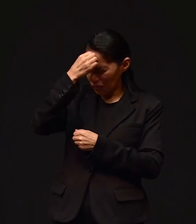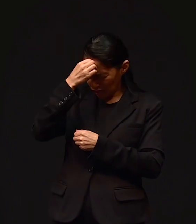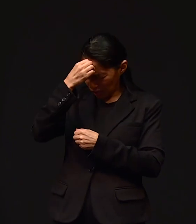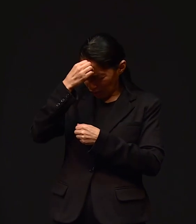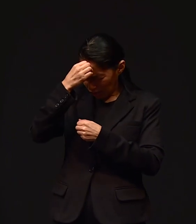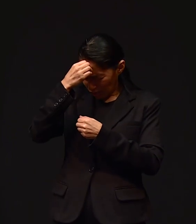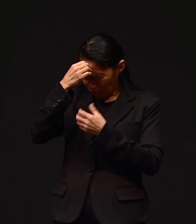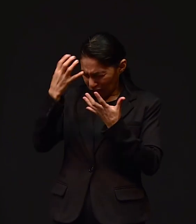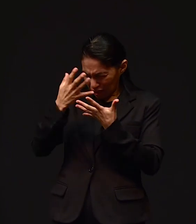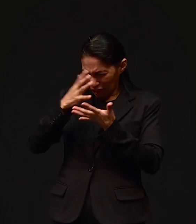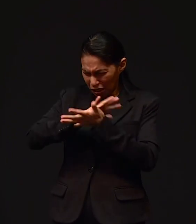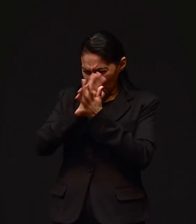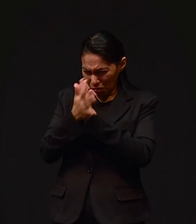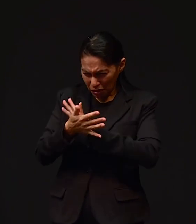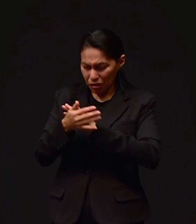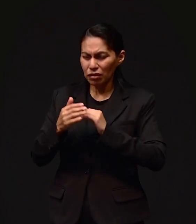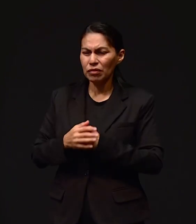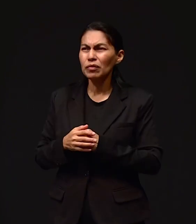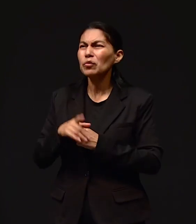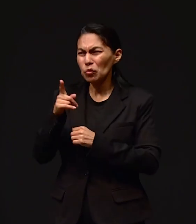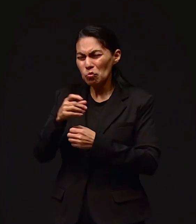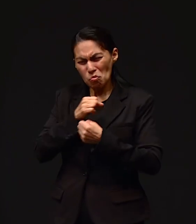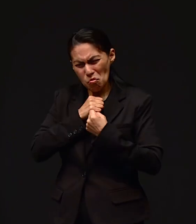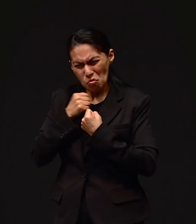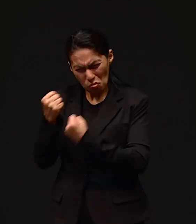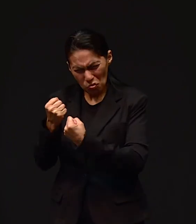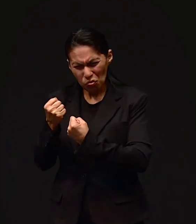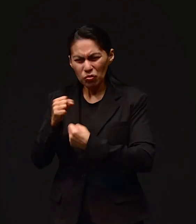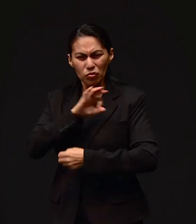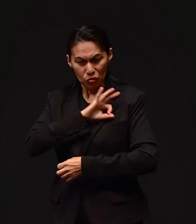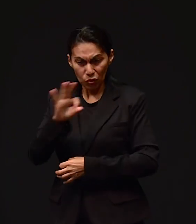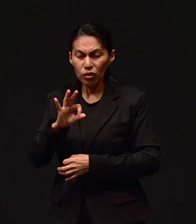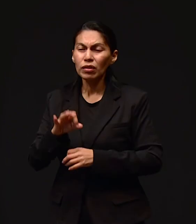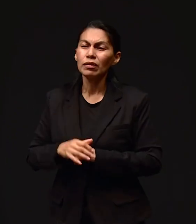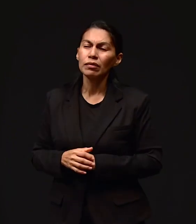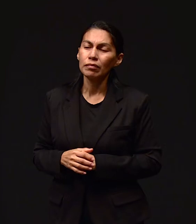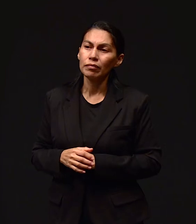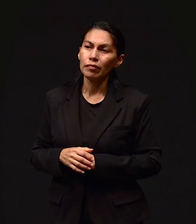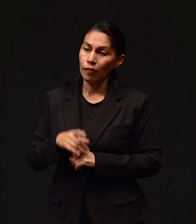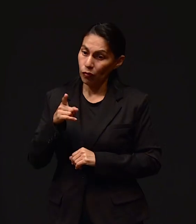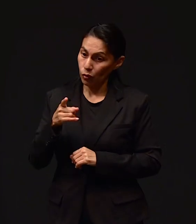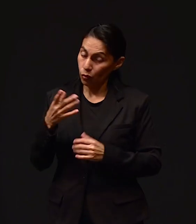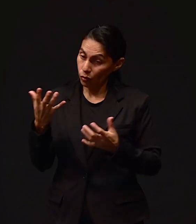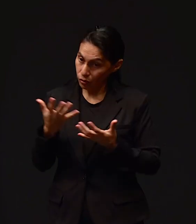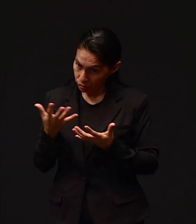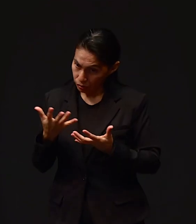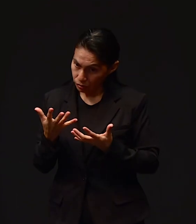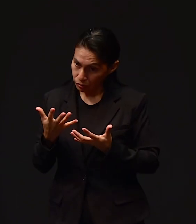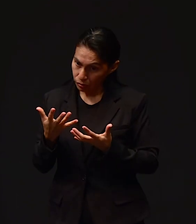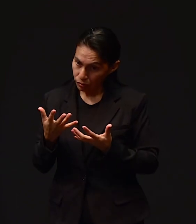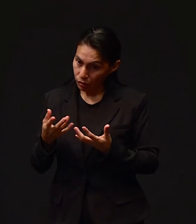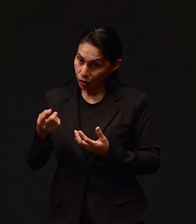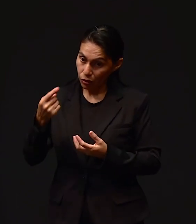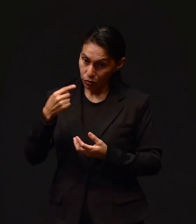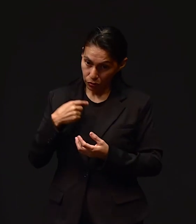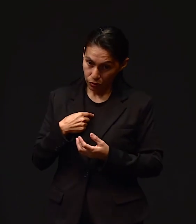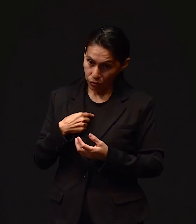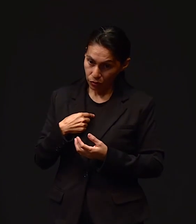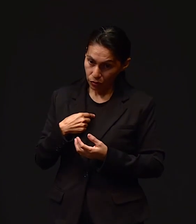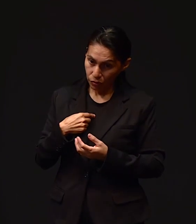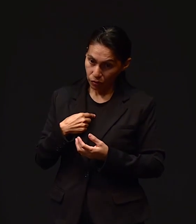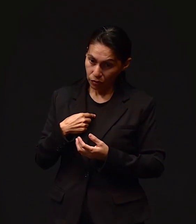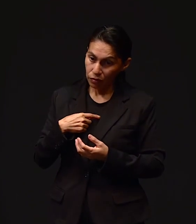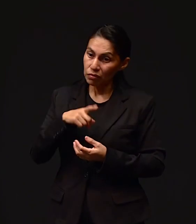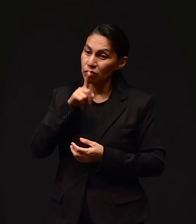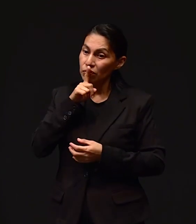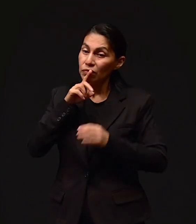la mente de esas personas. Le dije, yo lo sé que tú tienes ese poder. Le dije, y si tú lo haces, le dije, no me